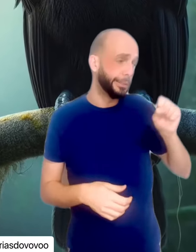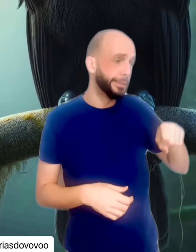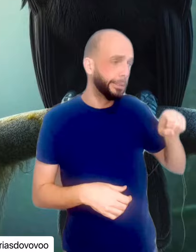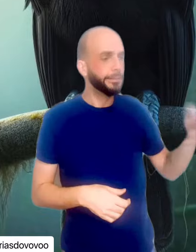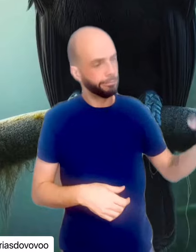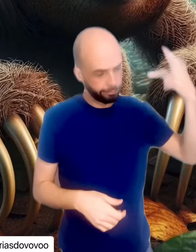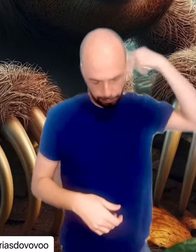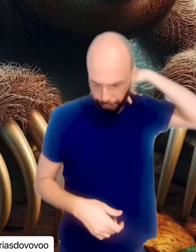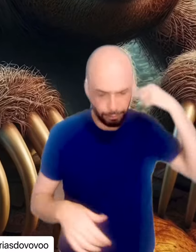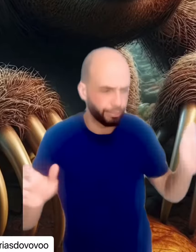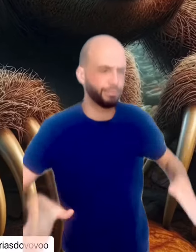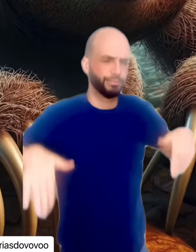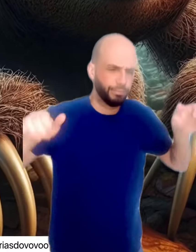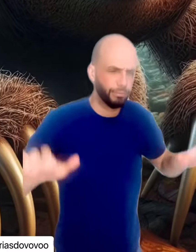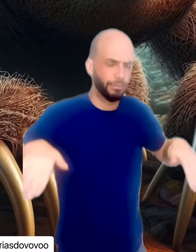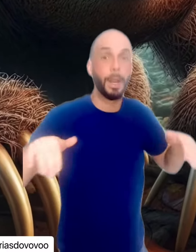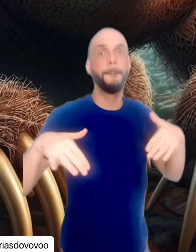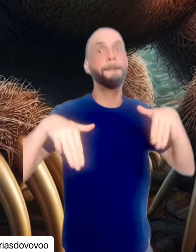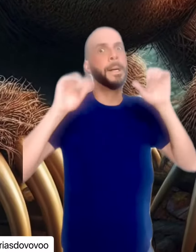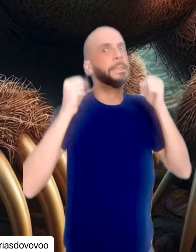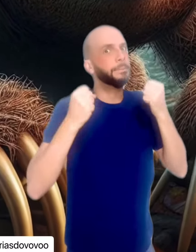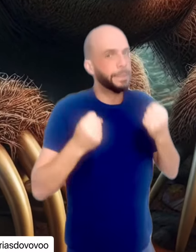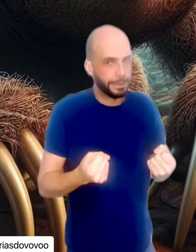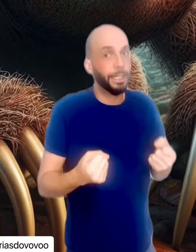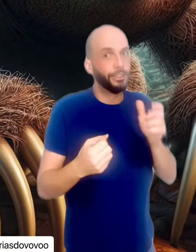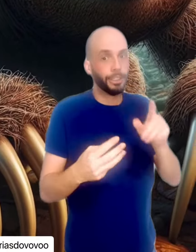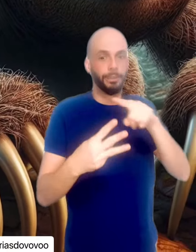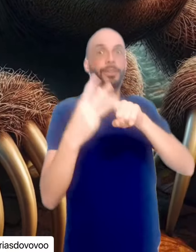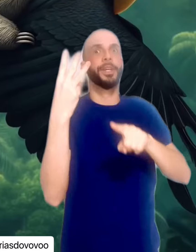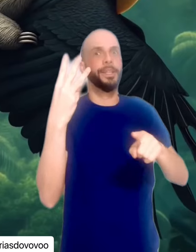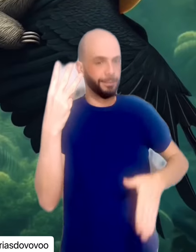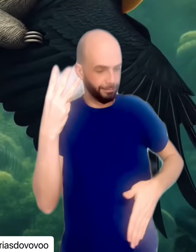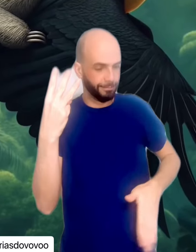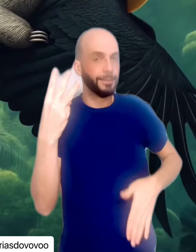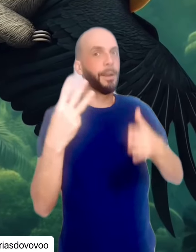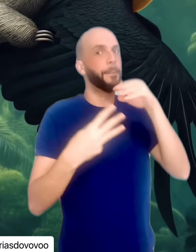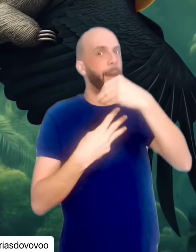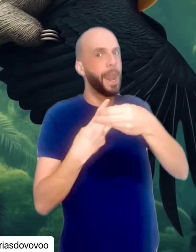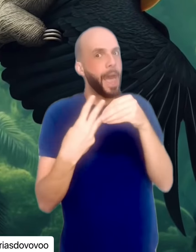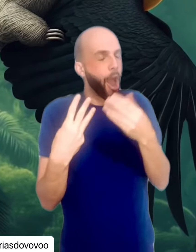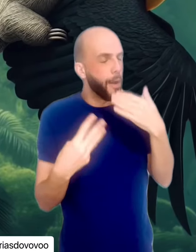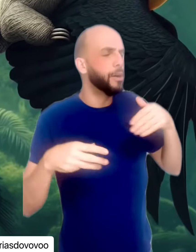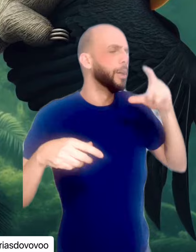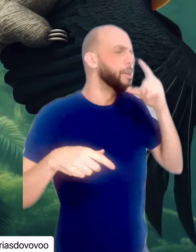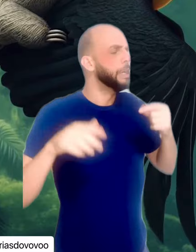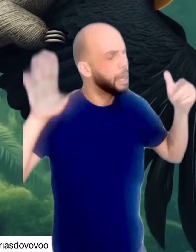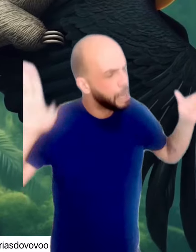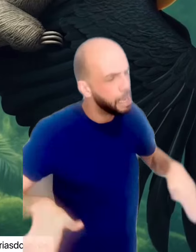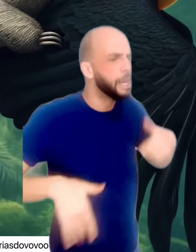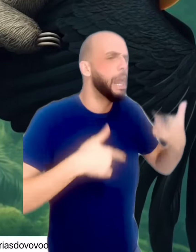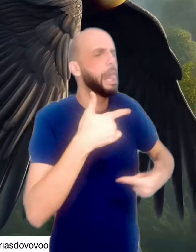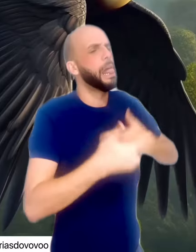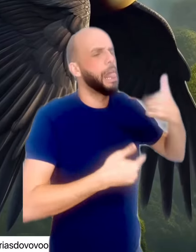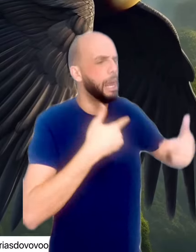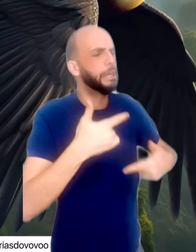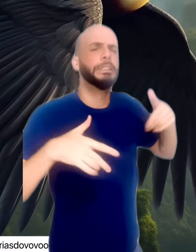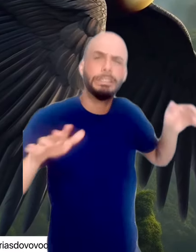de volta para sua casa? Sim. E dessa vez a preguiça estava mais pesada porque tinha três bananas em sua barriga.